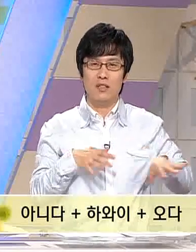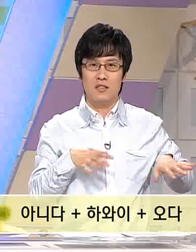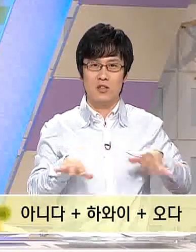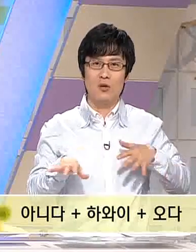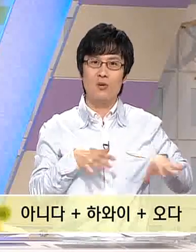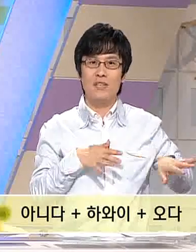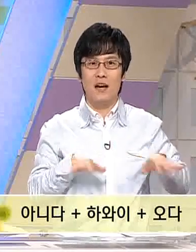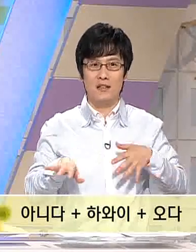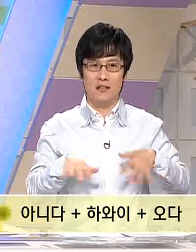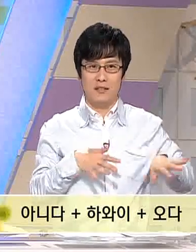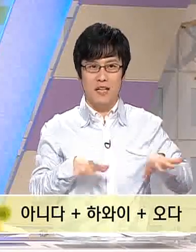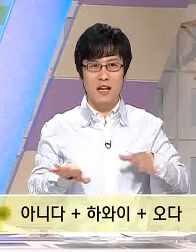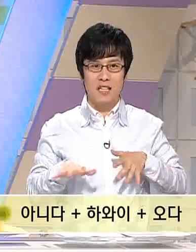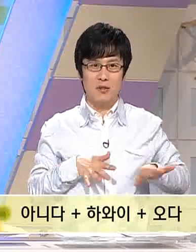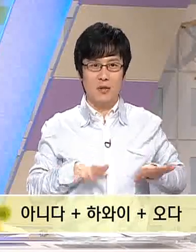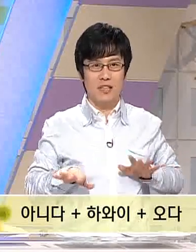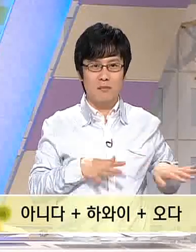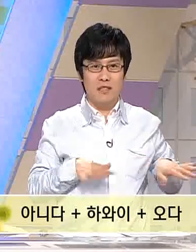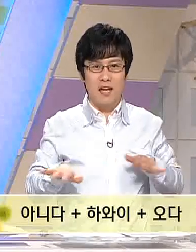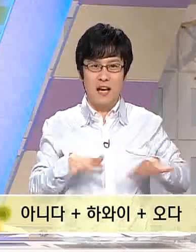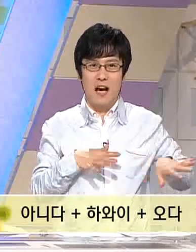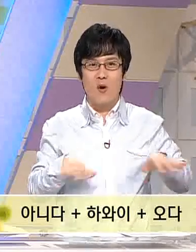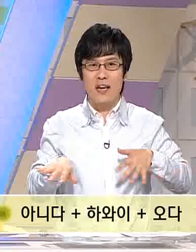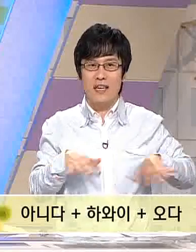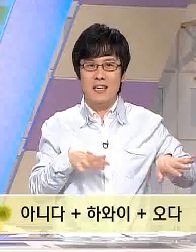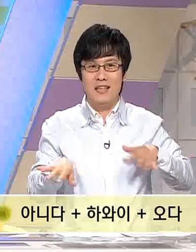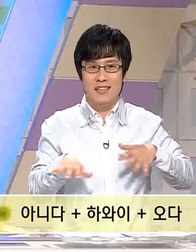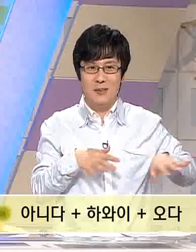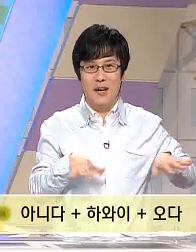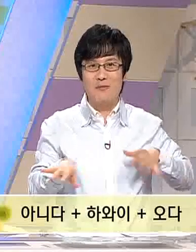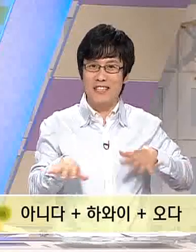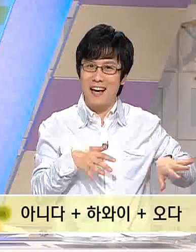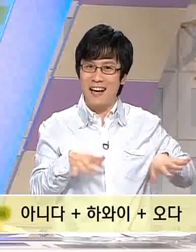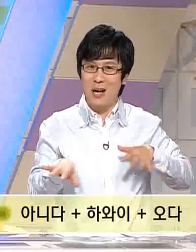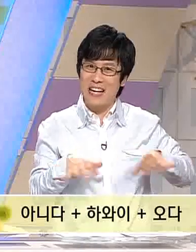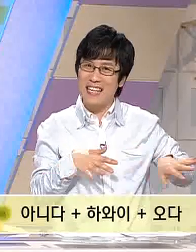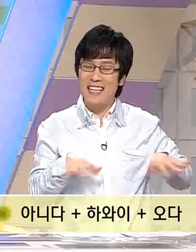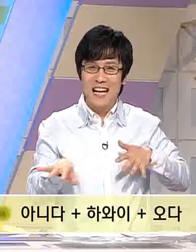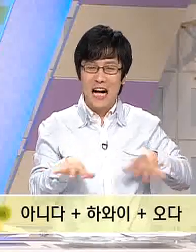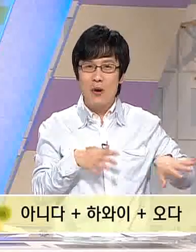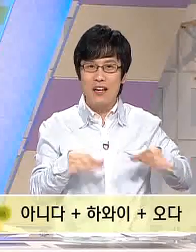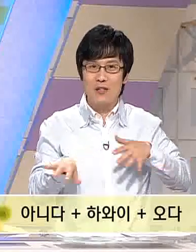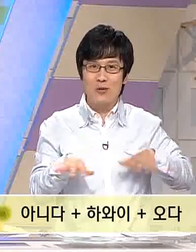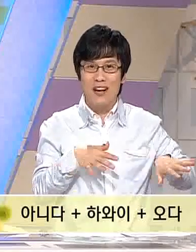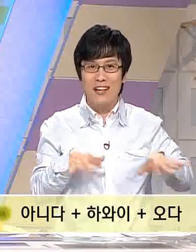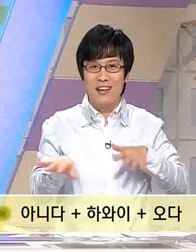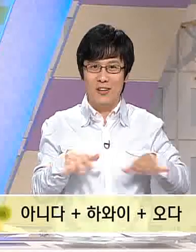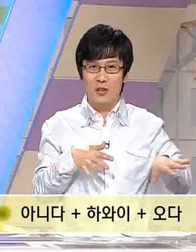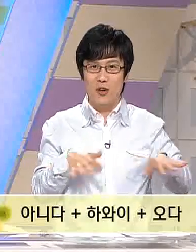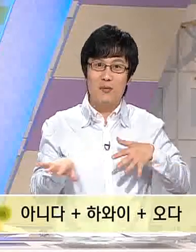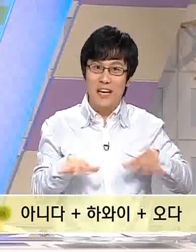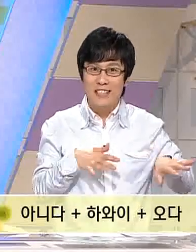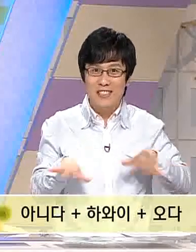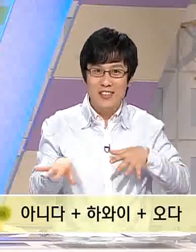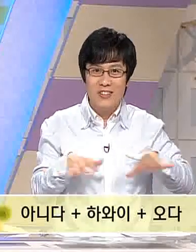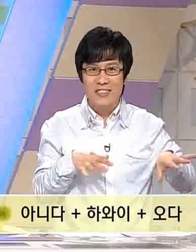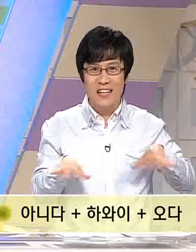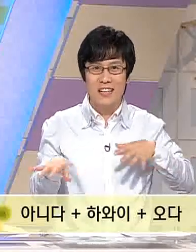전통의상을 생각하시면 되겠습니다. 자 하와이 이렇게 합니다. 하와이 하와이라는 수화 어렵지 않으시죠? 자